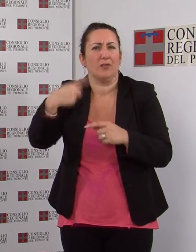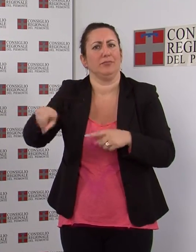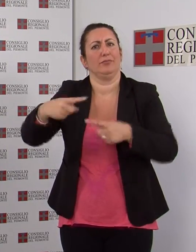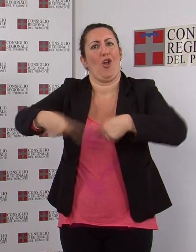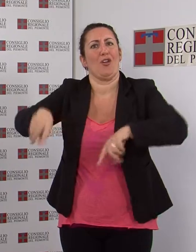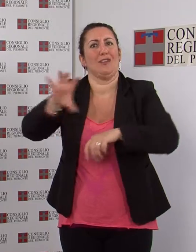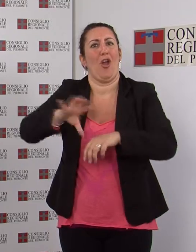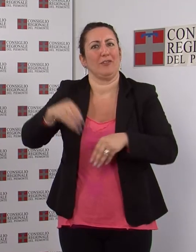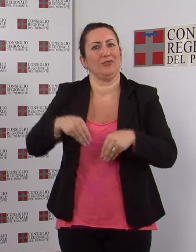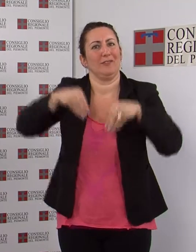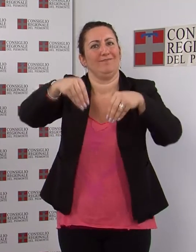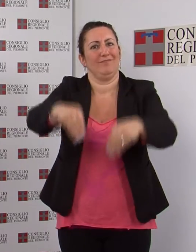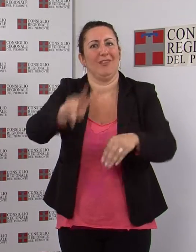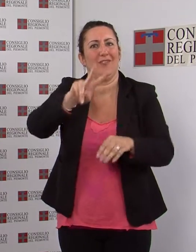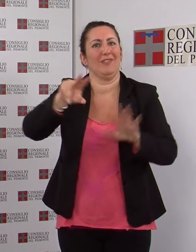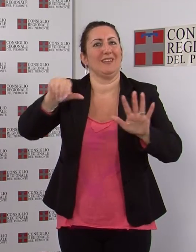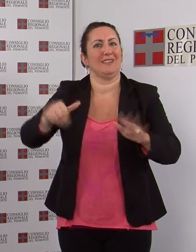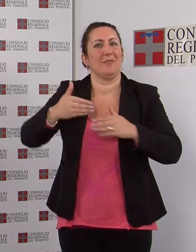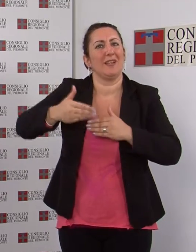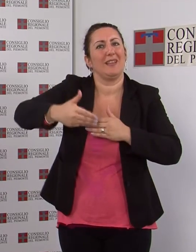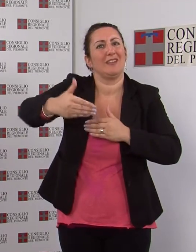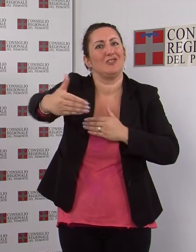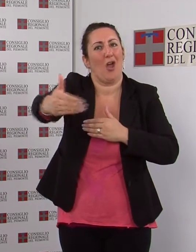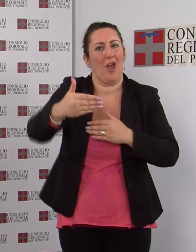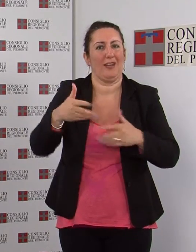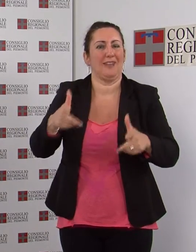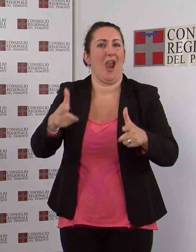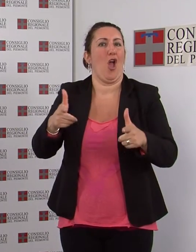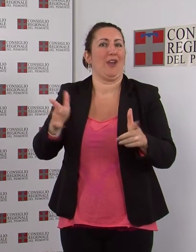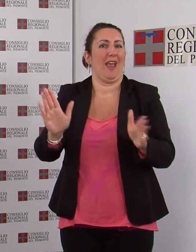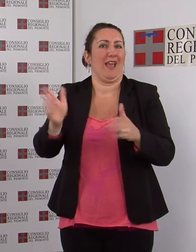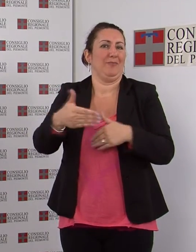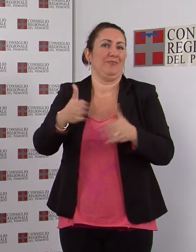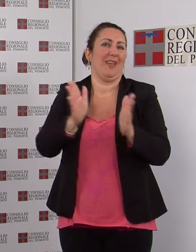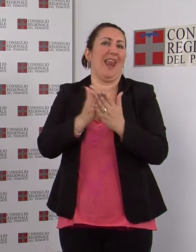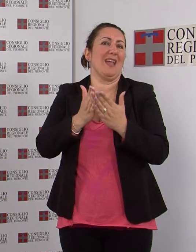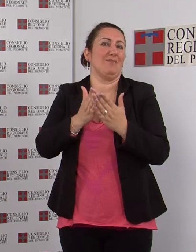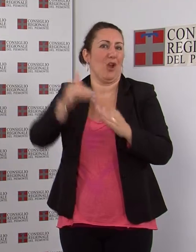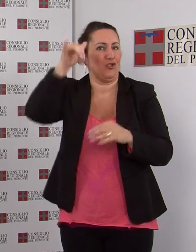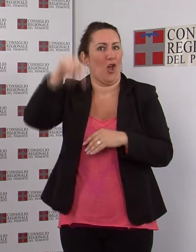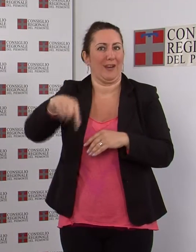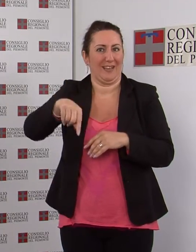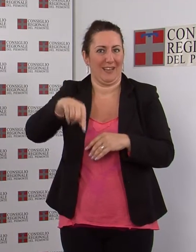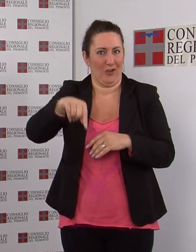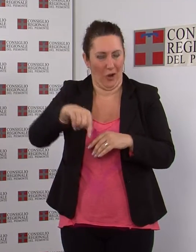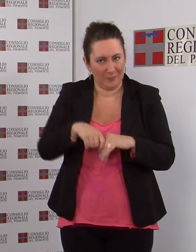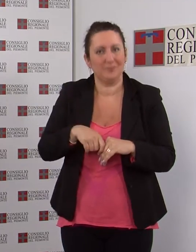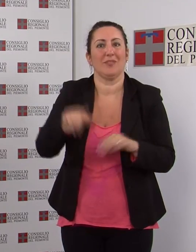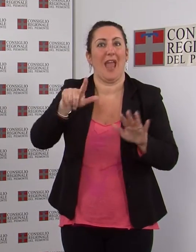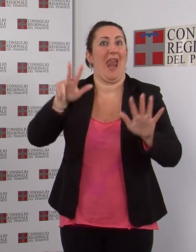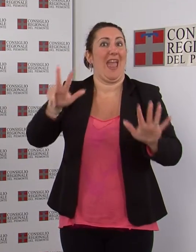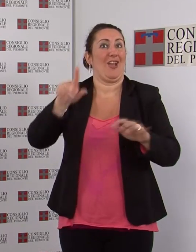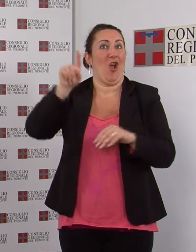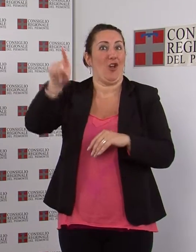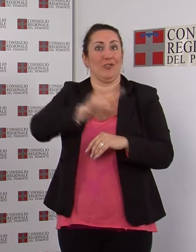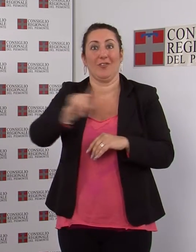26esima edizione del Salone del Libro di Torino all'ingotto dal 16 al 20 maggio, inaugurato dal Ministro per i beni e le